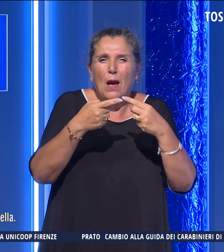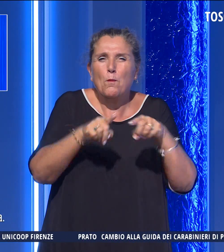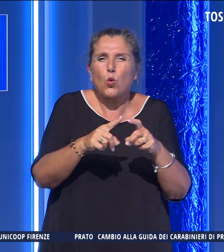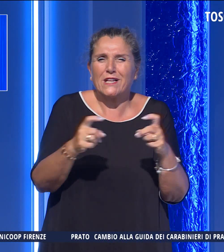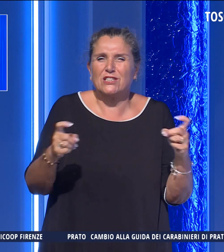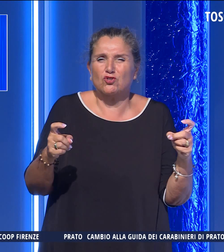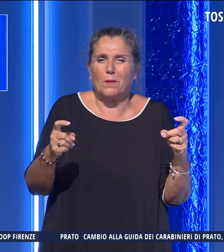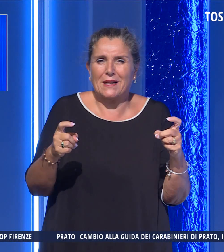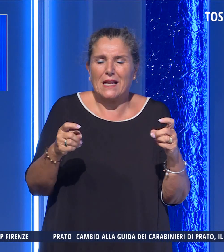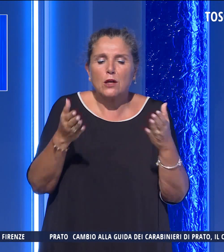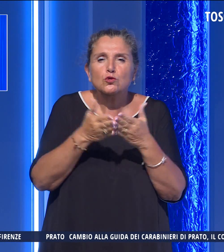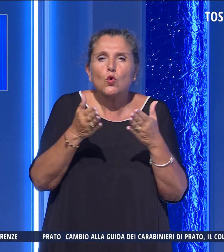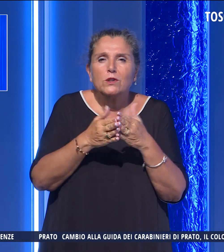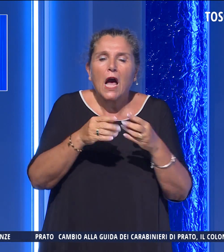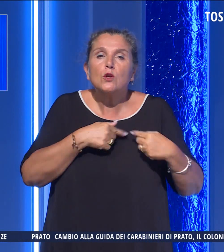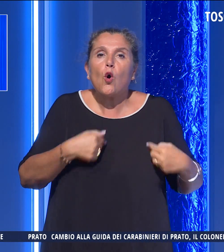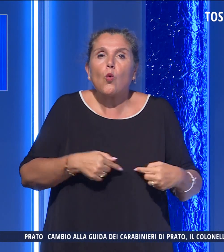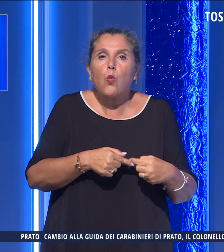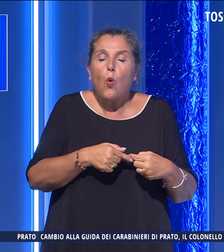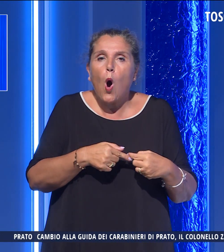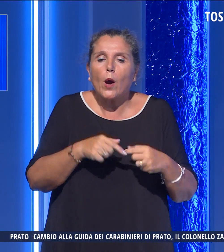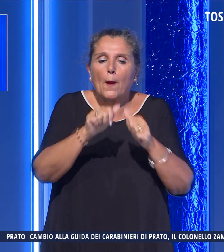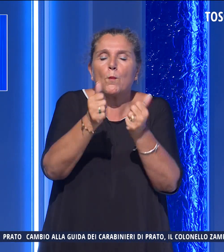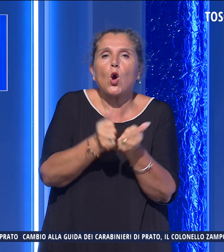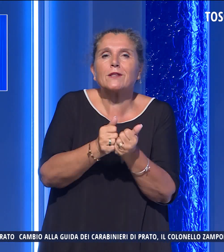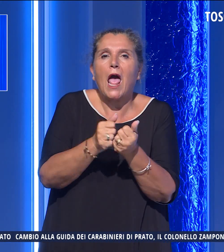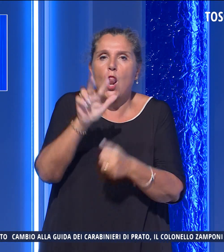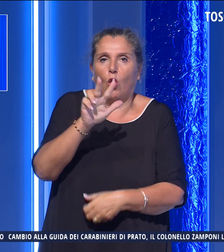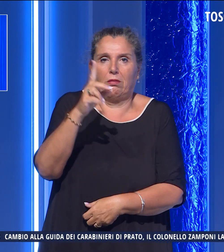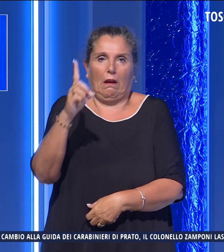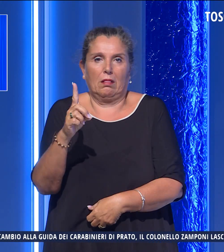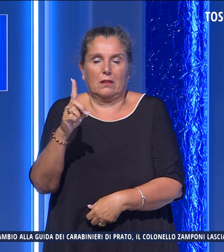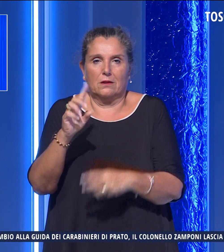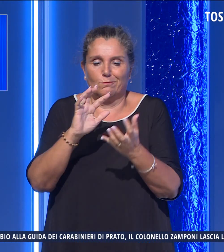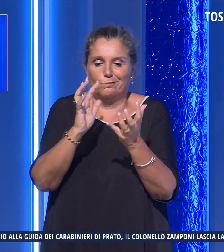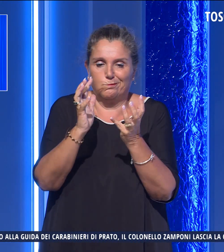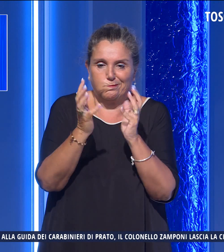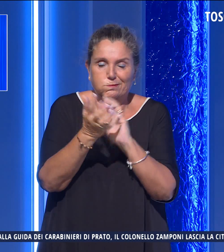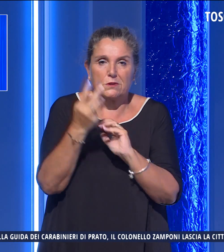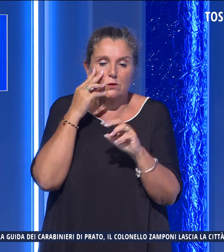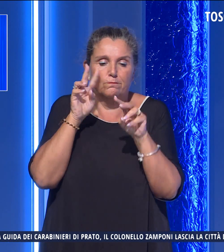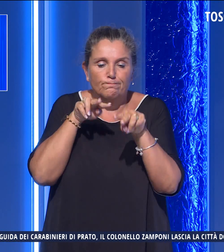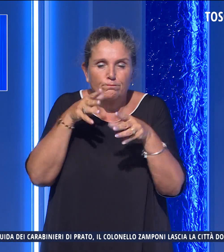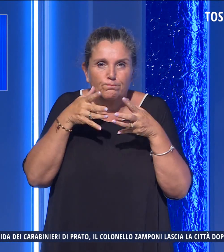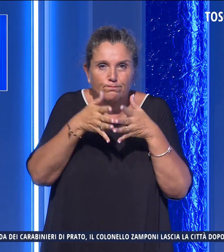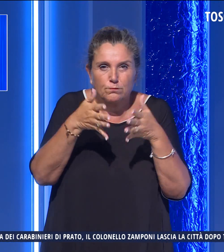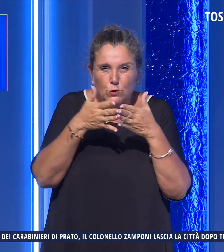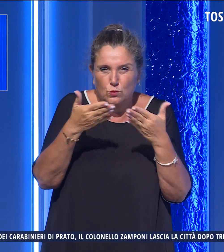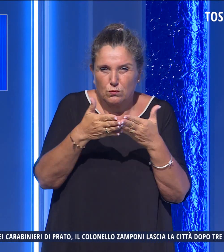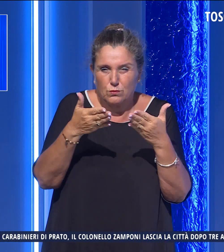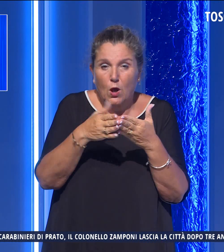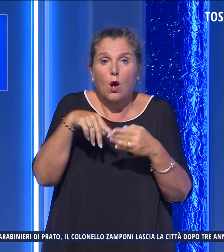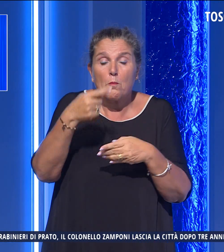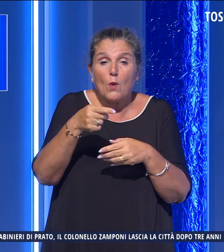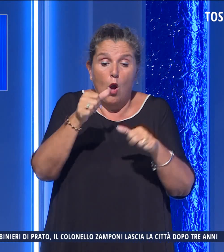studiato il cuore della bambina su un modello 3D. Poi è stata operata da